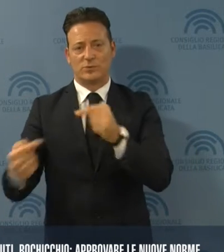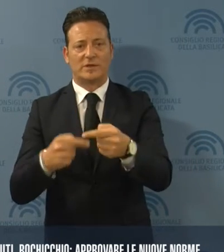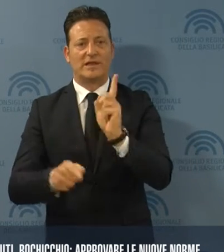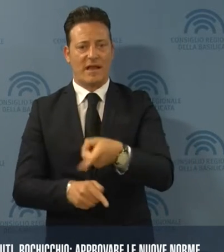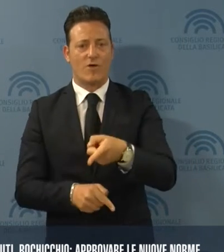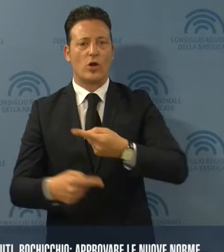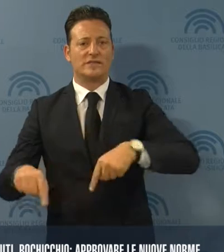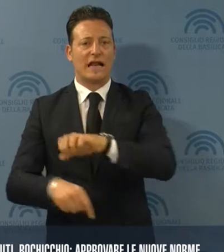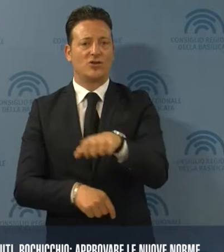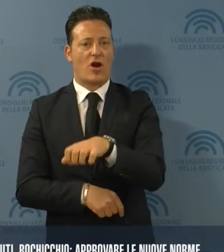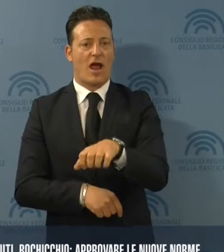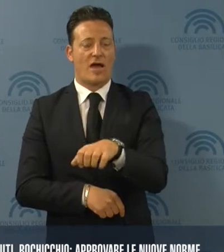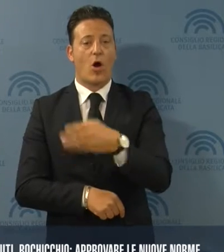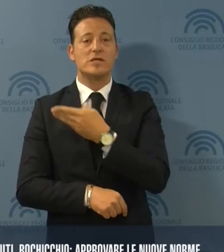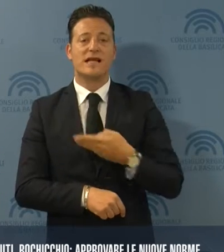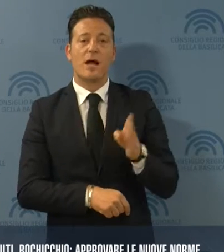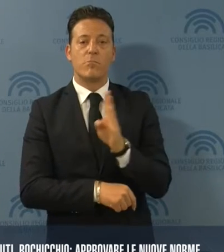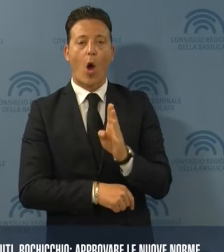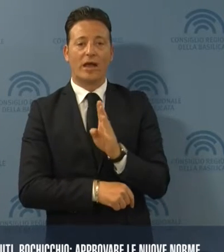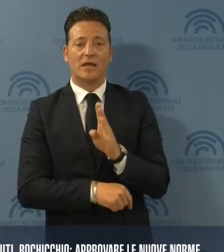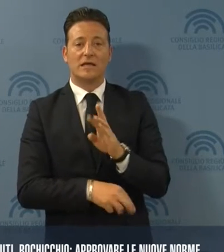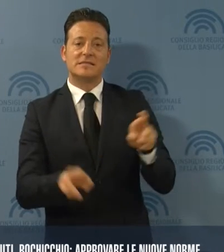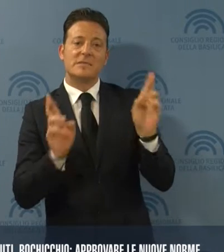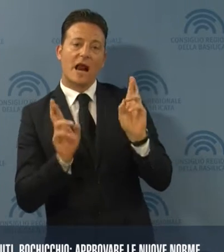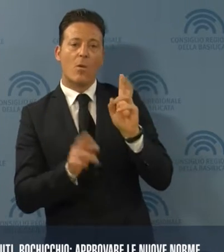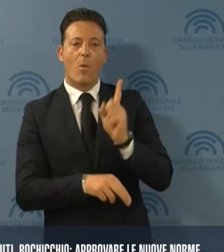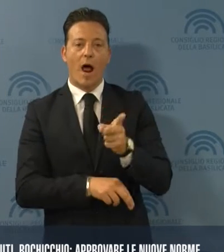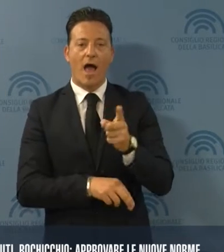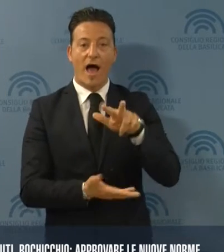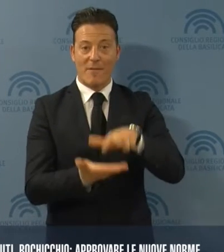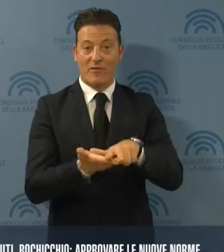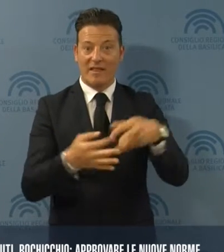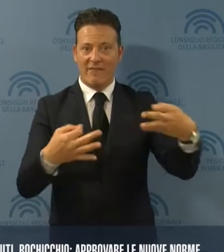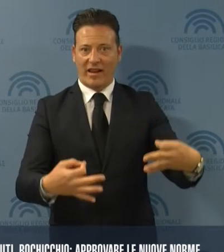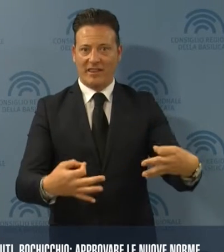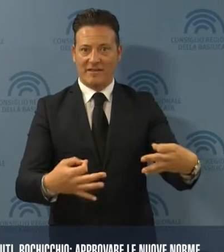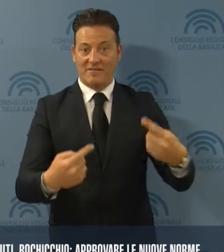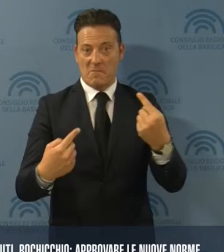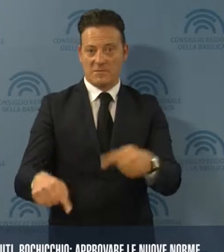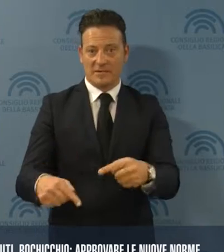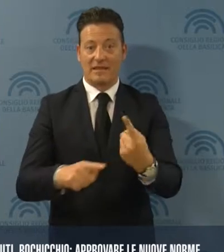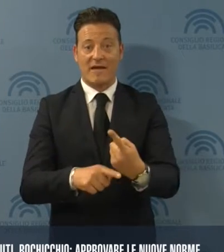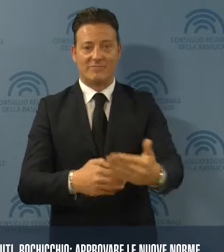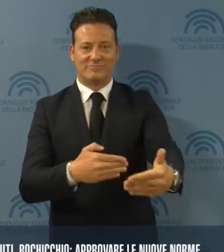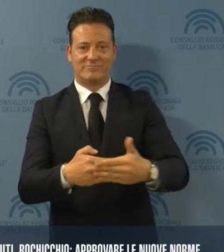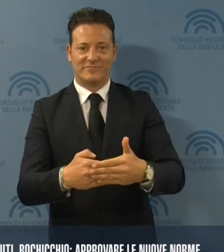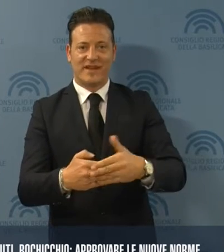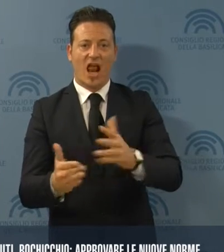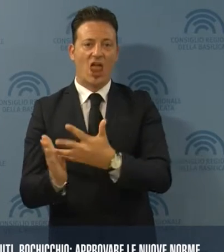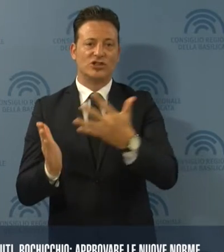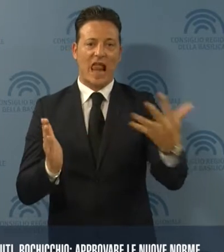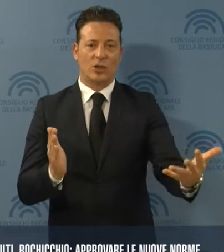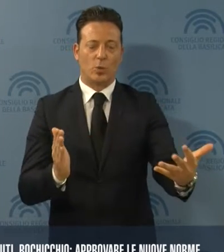Consiglio regionale. Il consigliere Bocchicchio auspica che l'approvazione definitiva avvenga entro la fine della